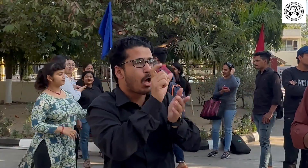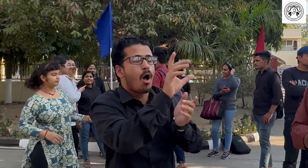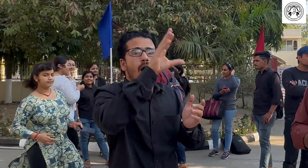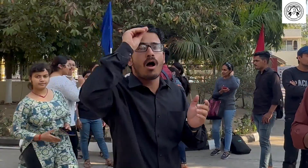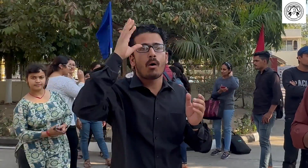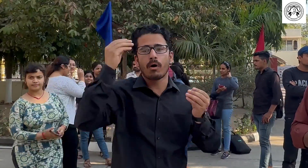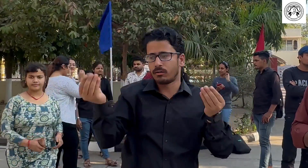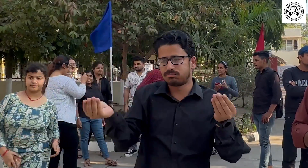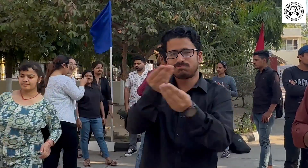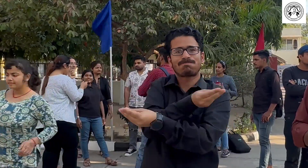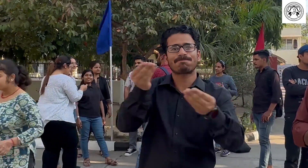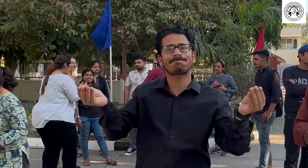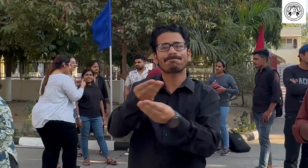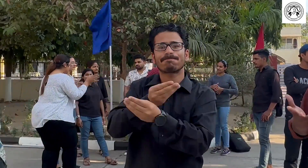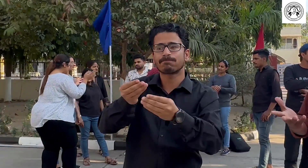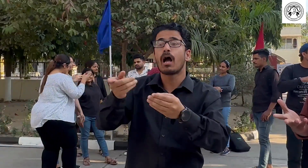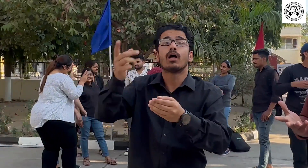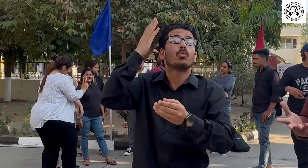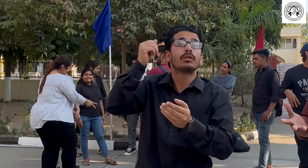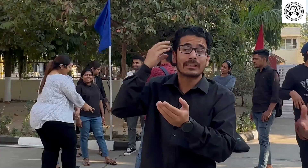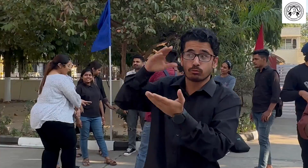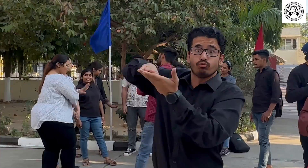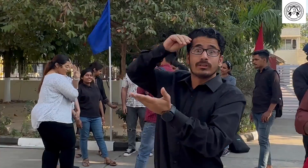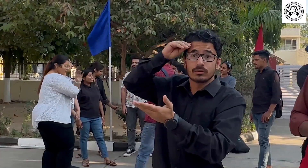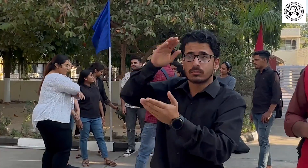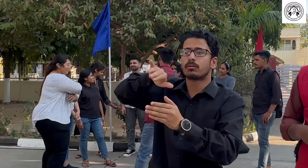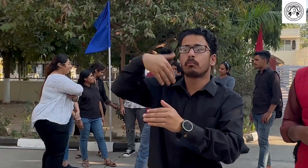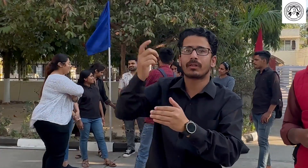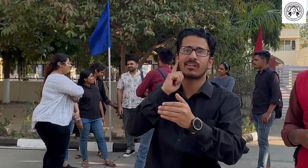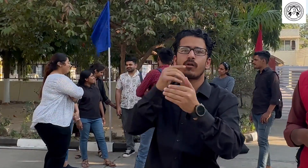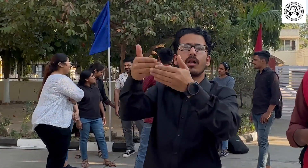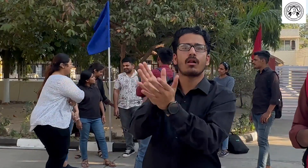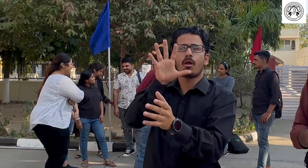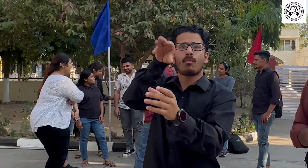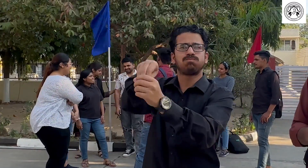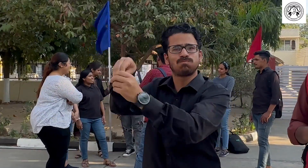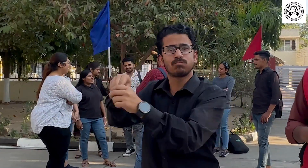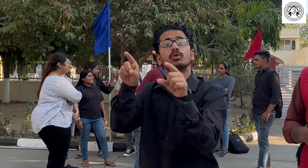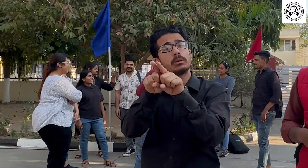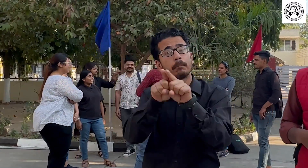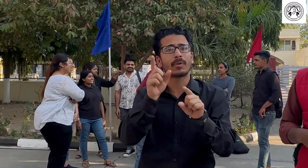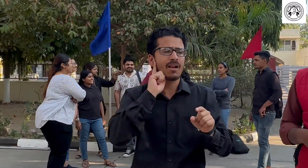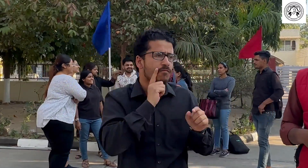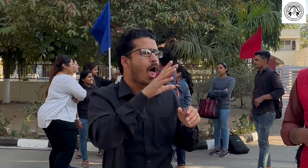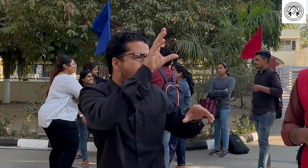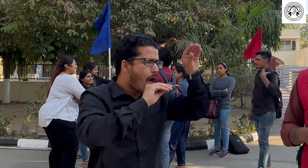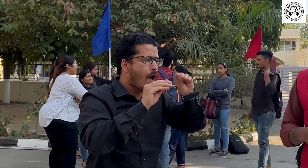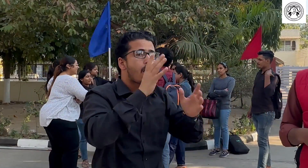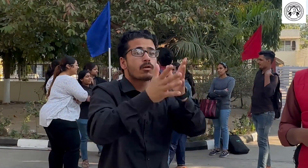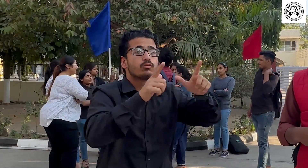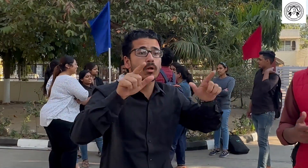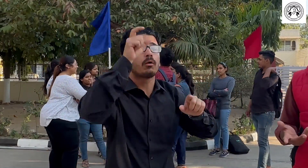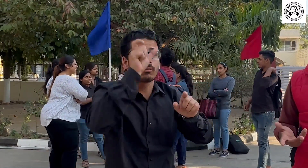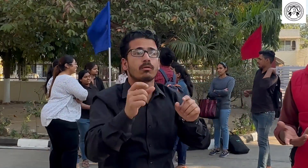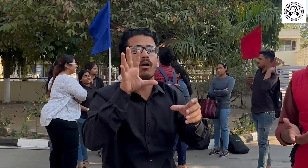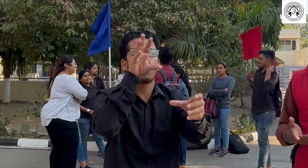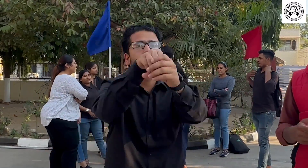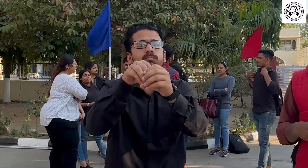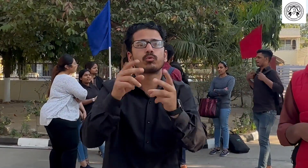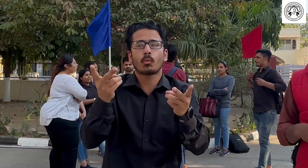डेफ बच्चे हैं वो हेरिंग बच्चों की मदद से नए-नए इंगलिश के सब सीखेंगे ताकि जो बच्चे हैं वो डेफ community में involved हो